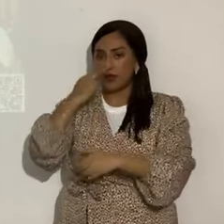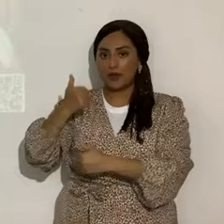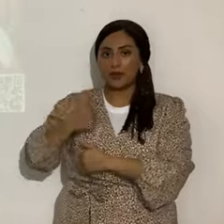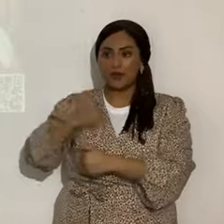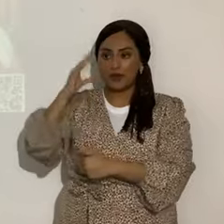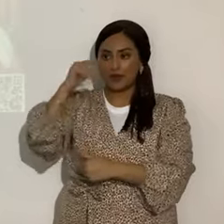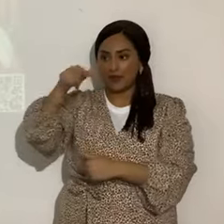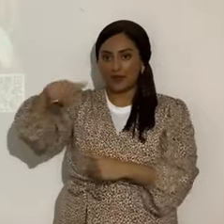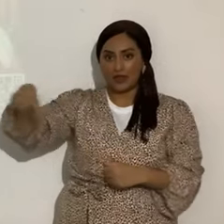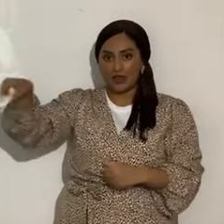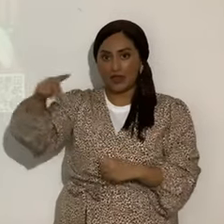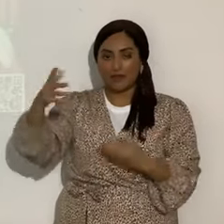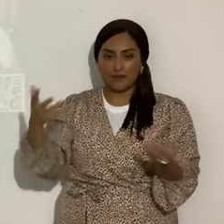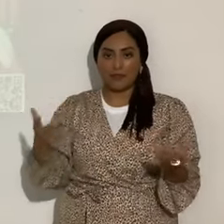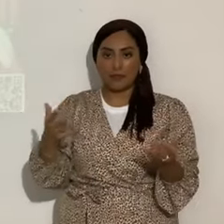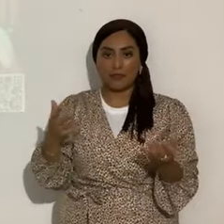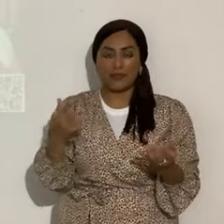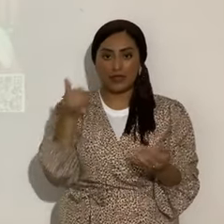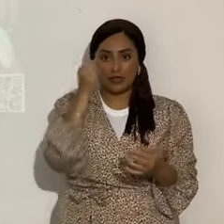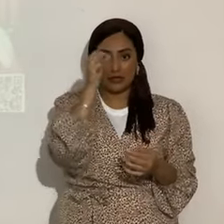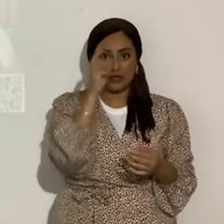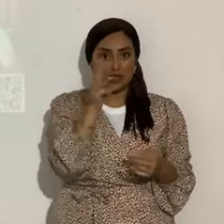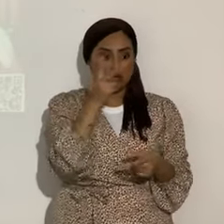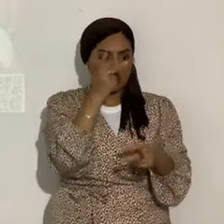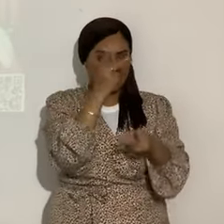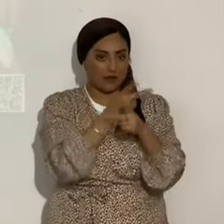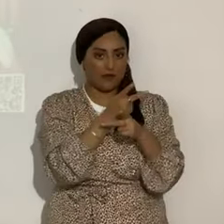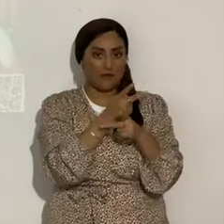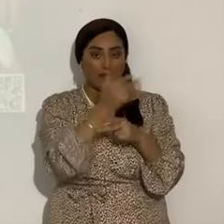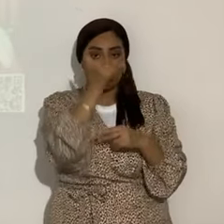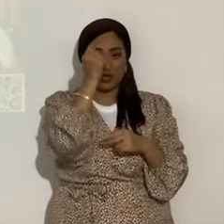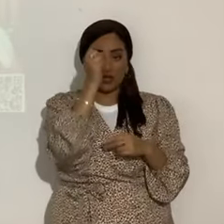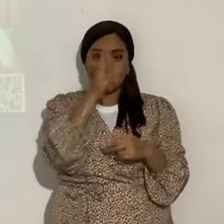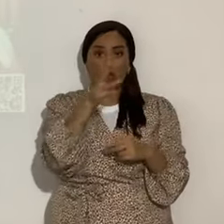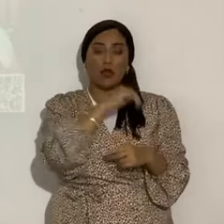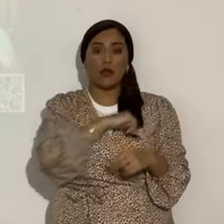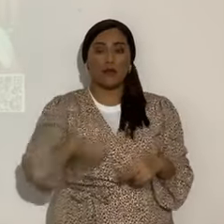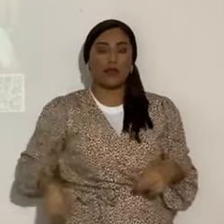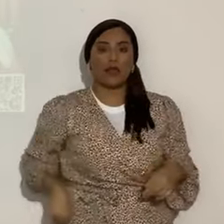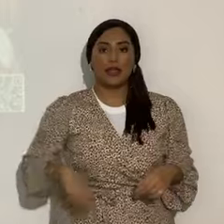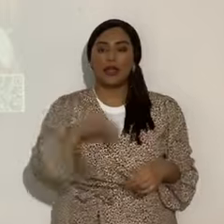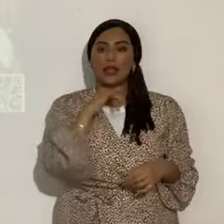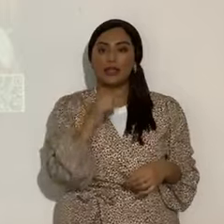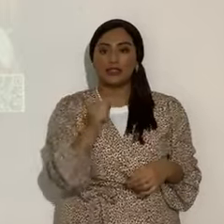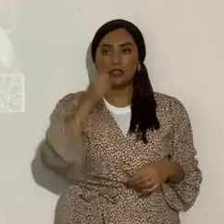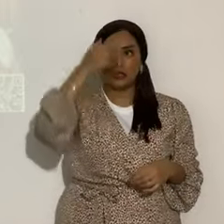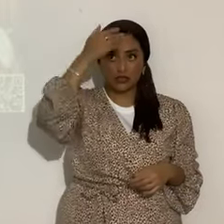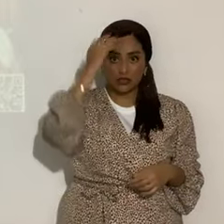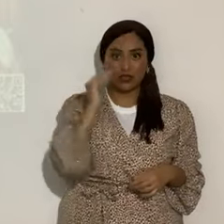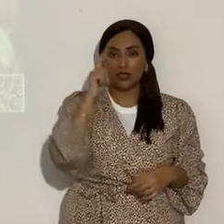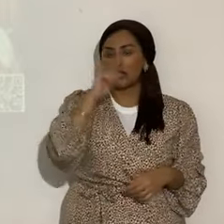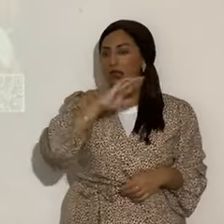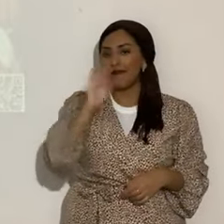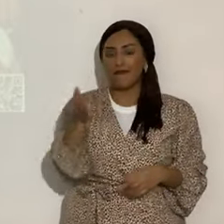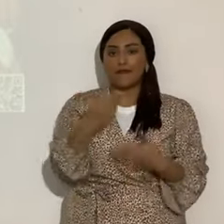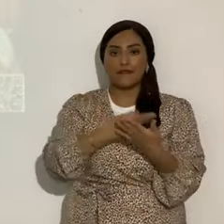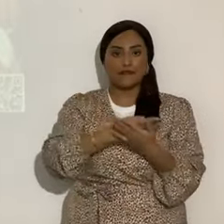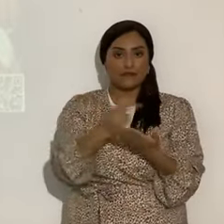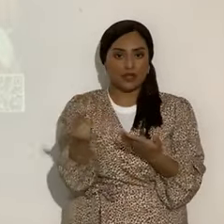Porque si no, no se hubiera cumplido la profecía al pie de la letra. Y Mashiach, Yahshua, es Elohim. Y él no falla en sus profecías, él es profeta de